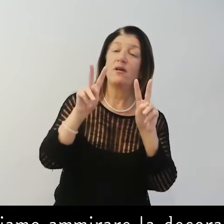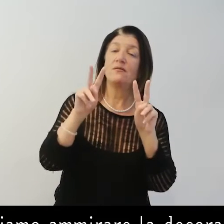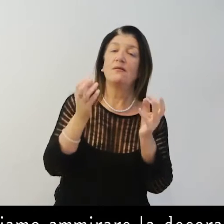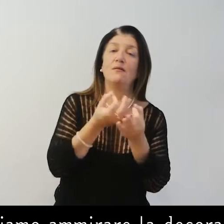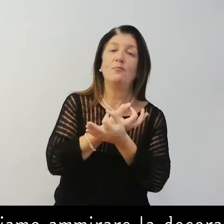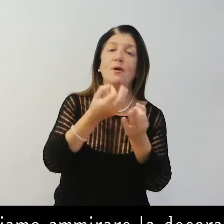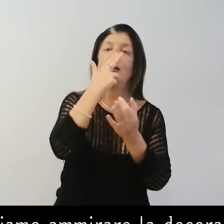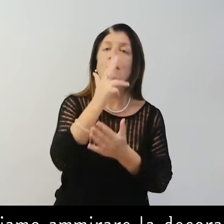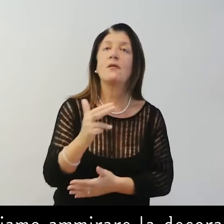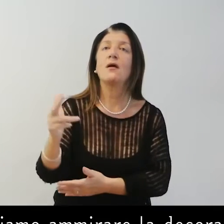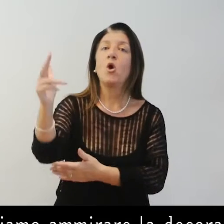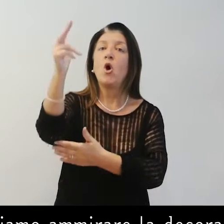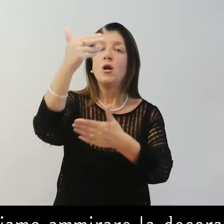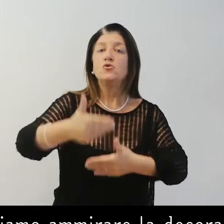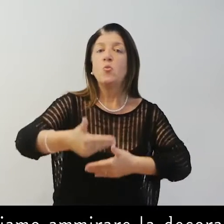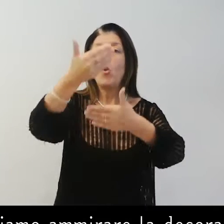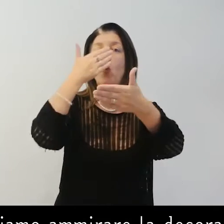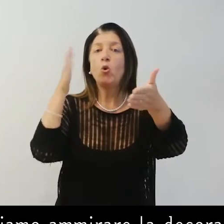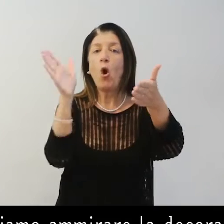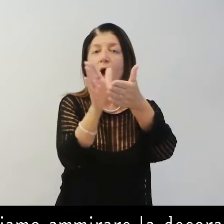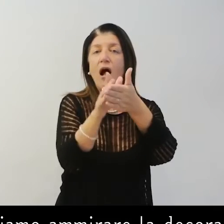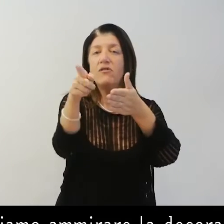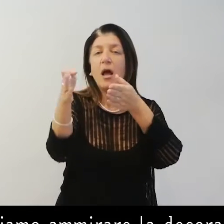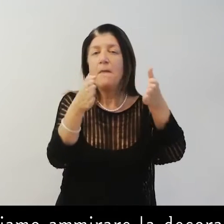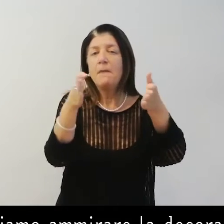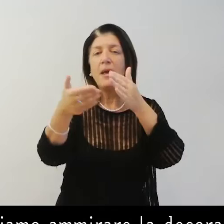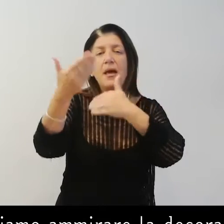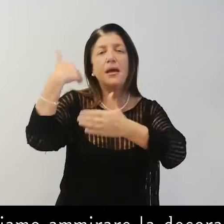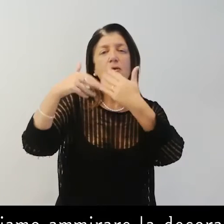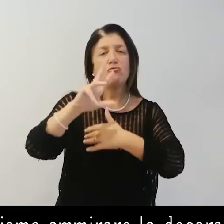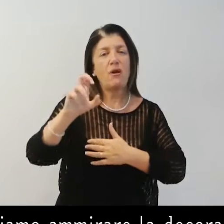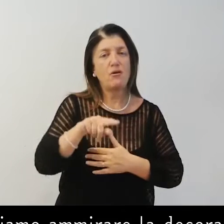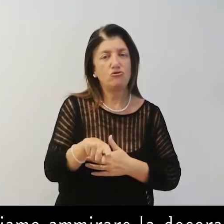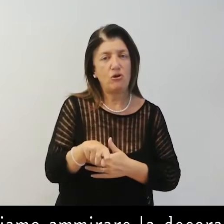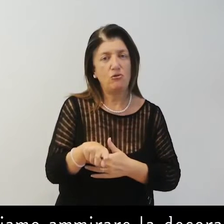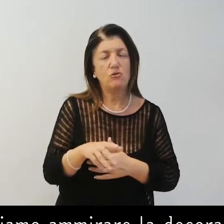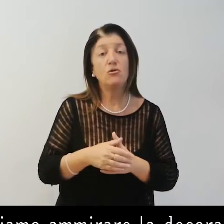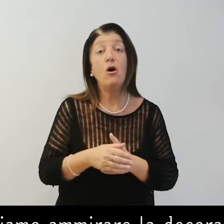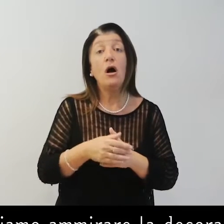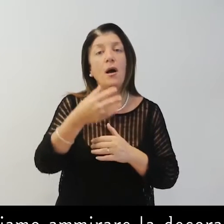Qui possiamo ammirare la decorazione ad affresco, risalente al Trecento.